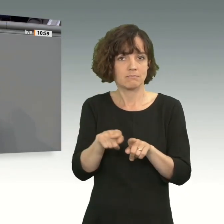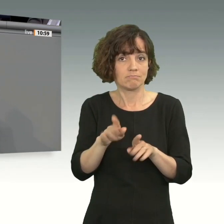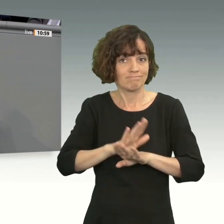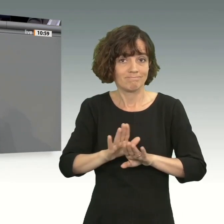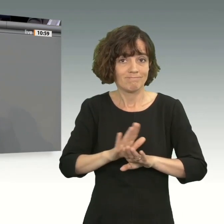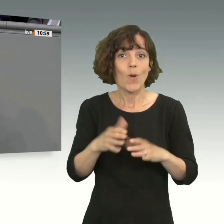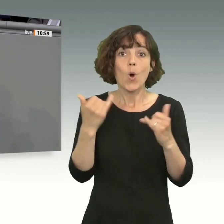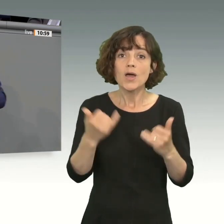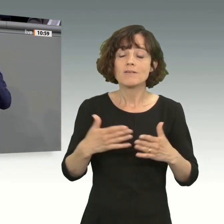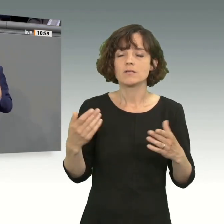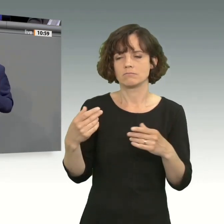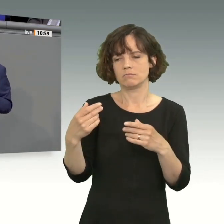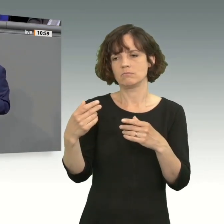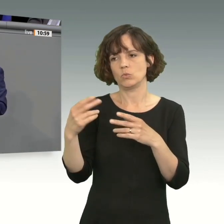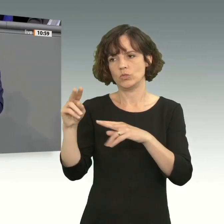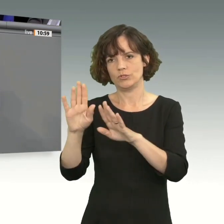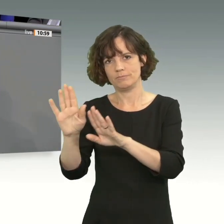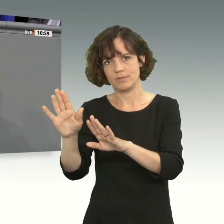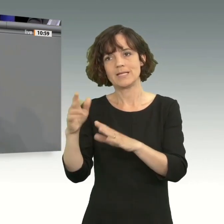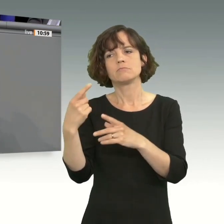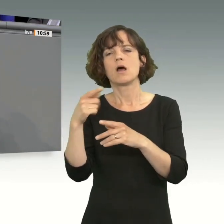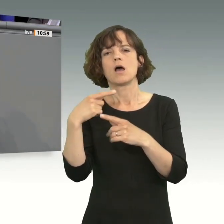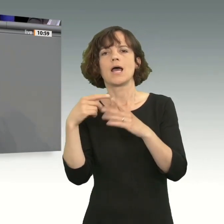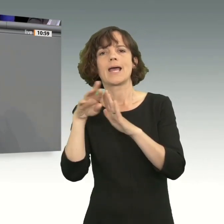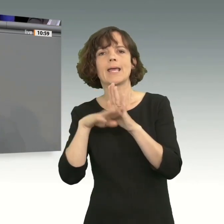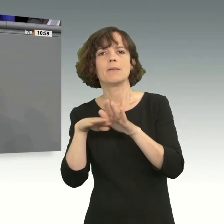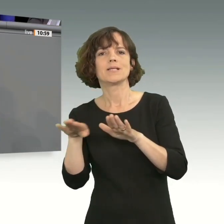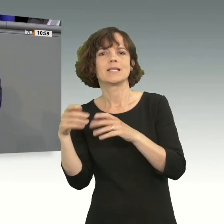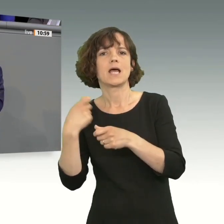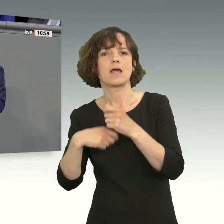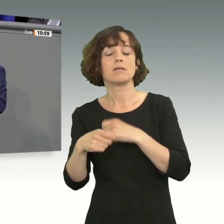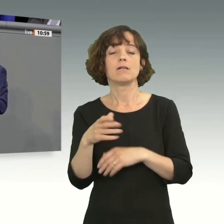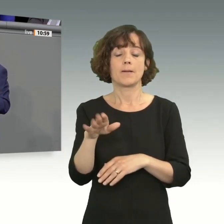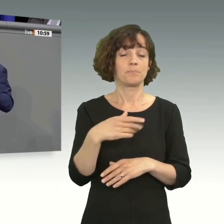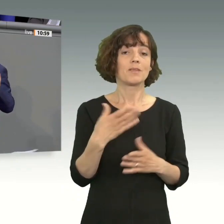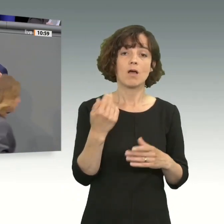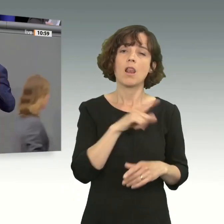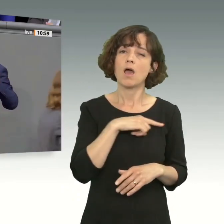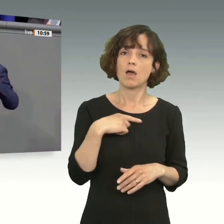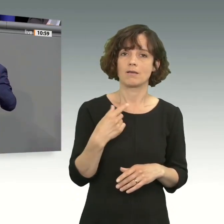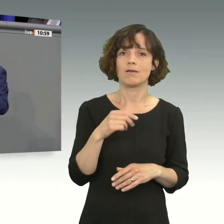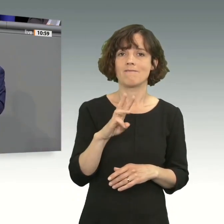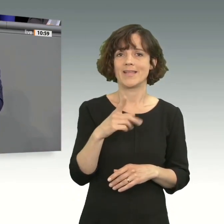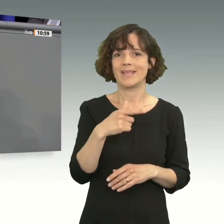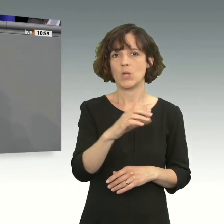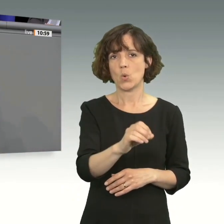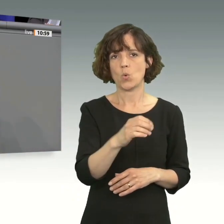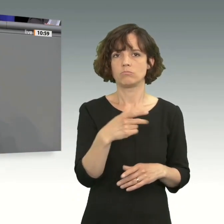Gegensatz zu Ihnen, Frau Klöckner, Sie haben vom regelbasierten Handel gesprochen, den gab es lange. Die WTO fällt als